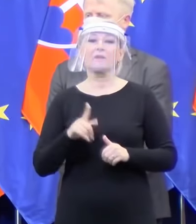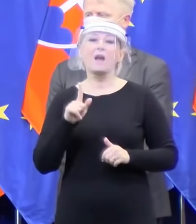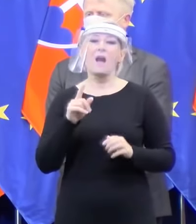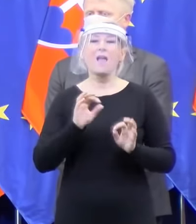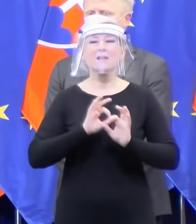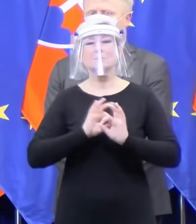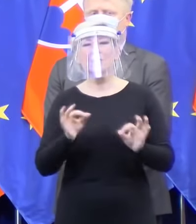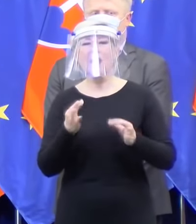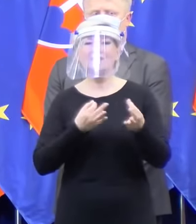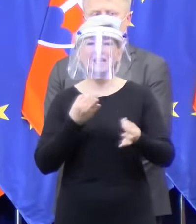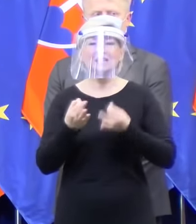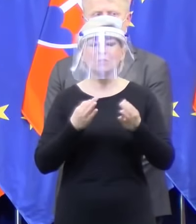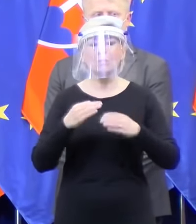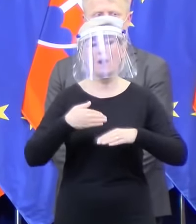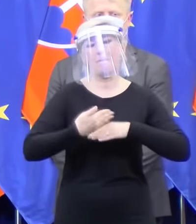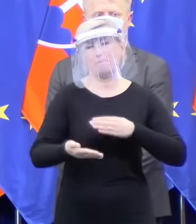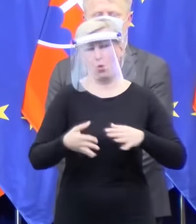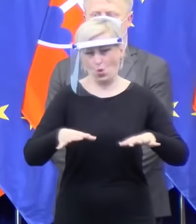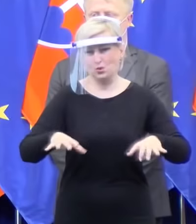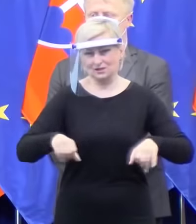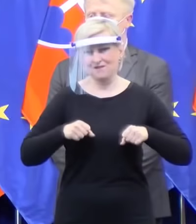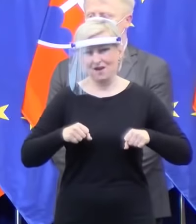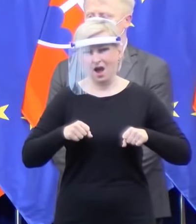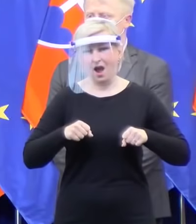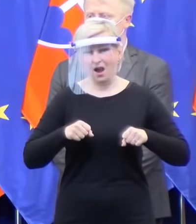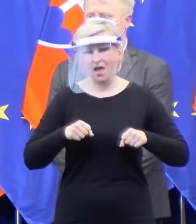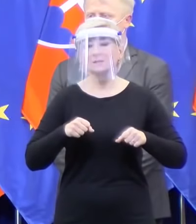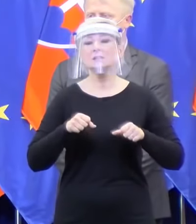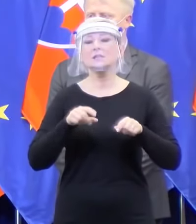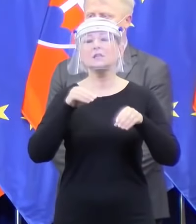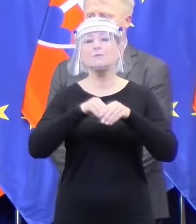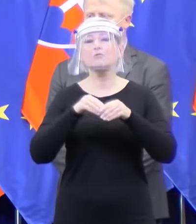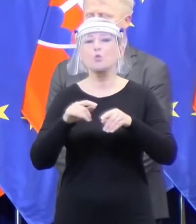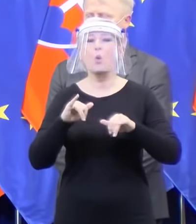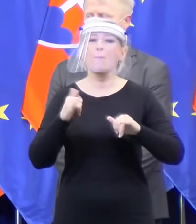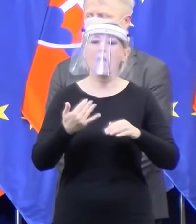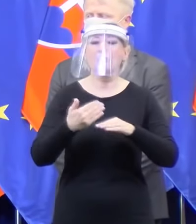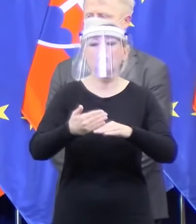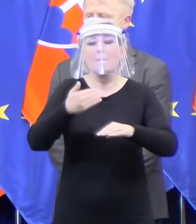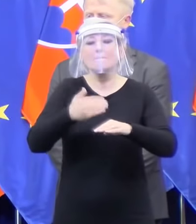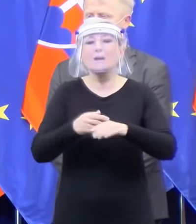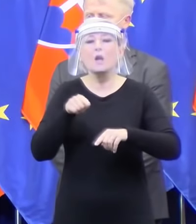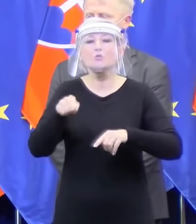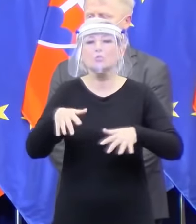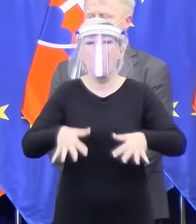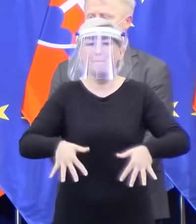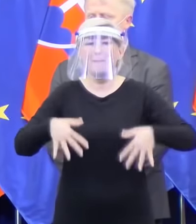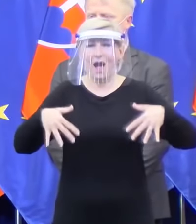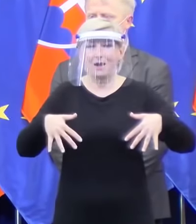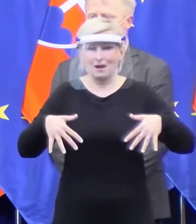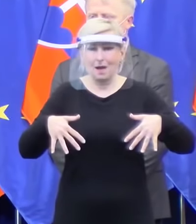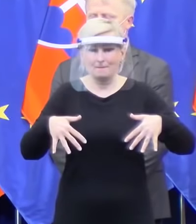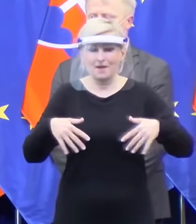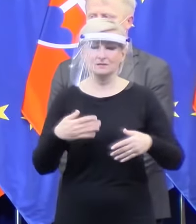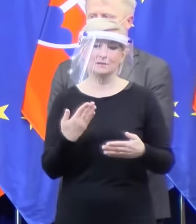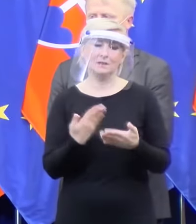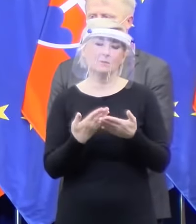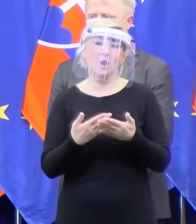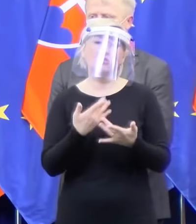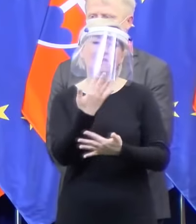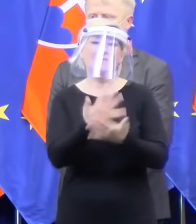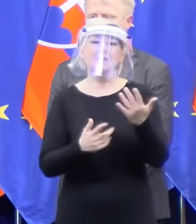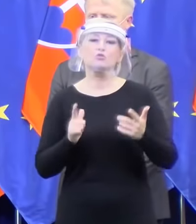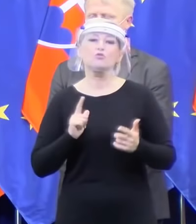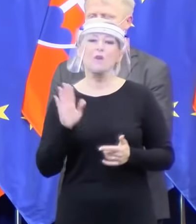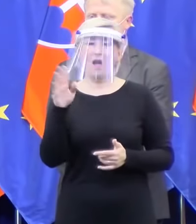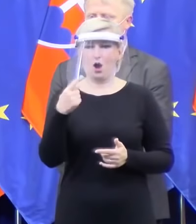je informovať až potom, ako budú schválené, ako pôjdu do parlamentu, takže takisto očakávam zrejme až po obede, ale väčšina tých